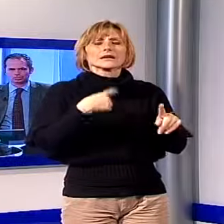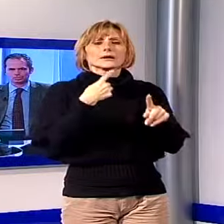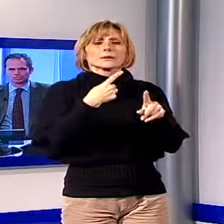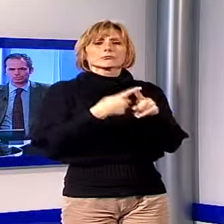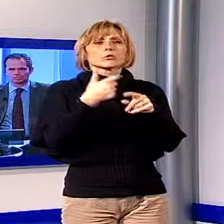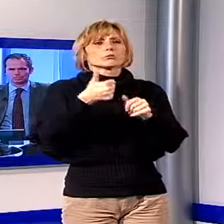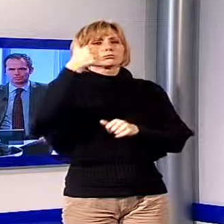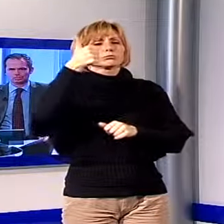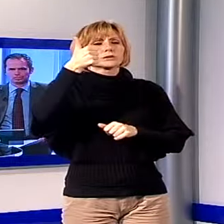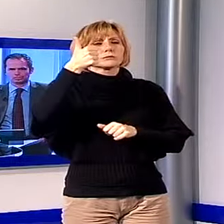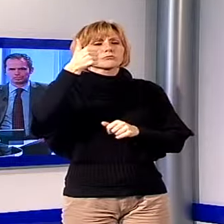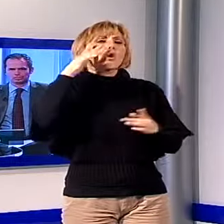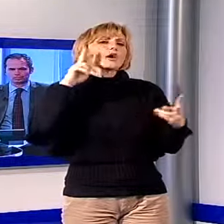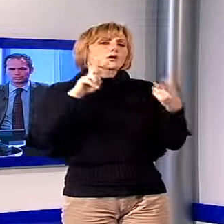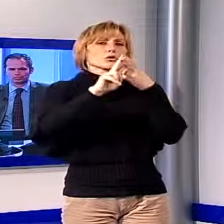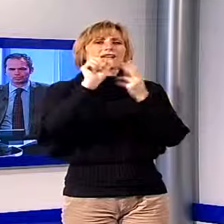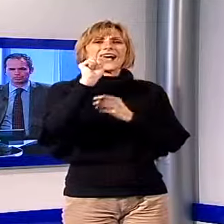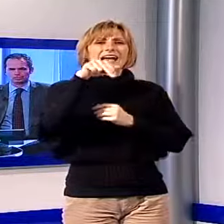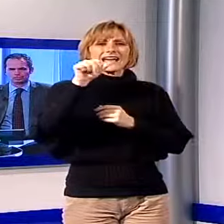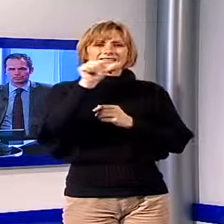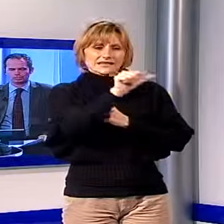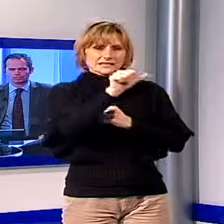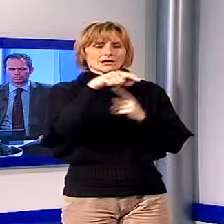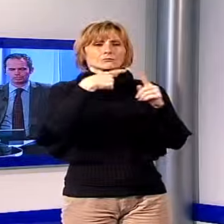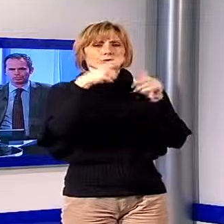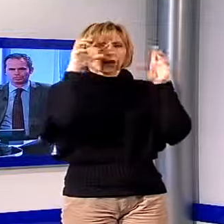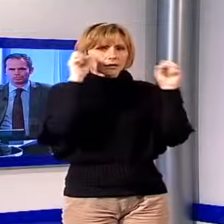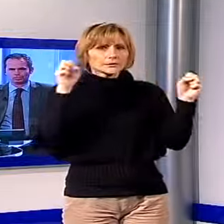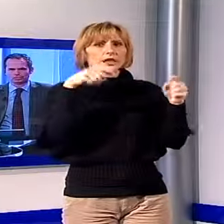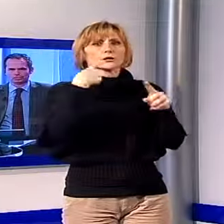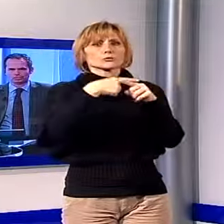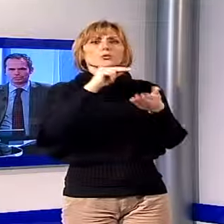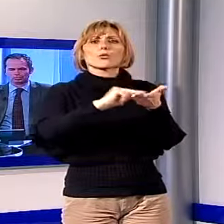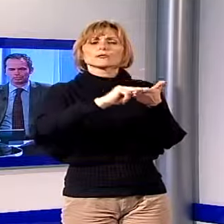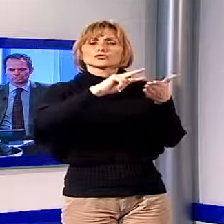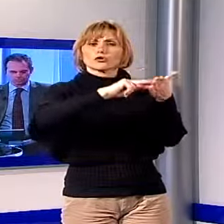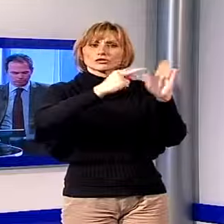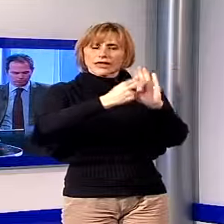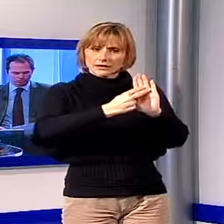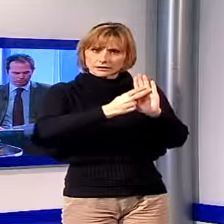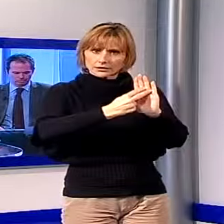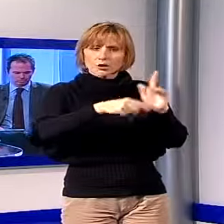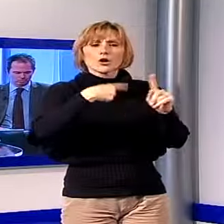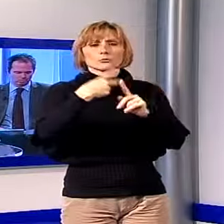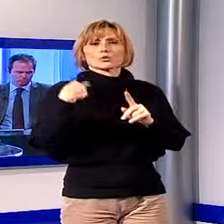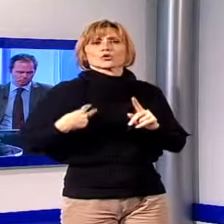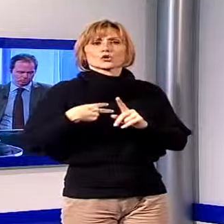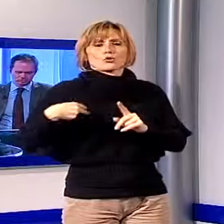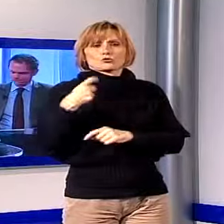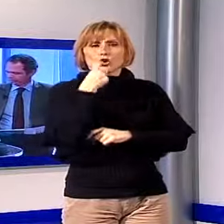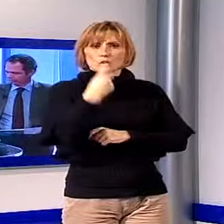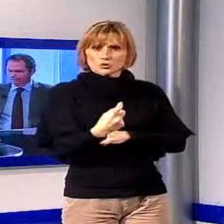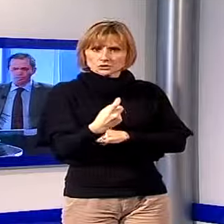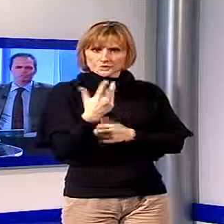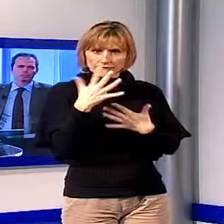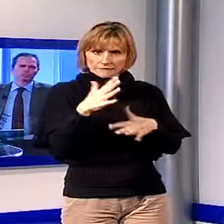coinvolgendo ANAS, Carabinieri, l'ufficio tecnico, Croce Rossa e quindi